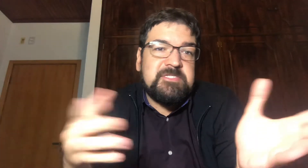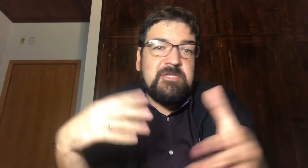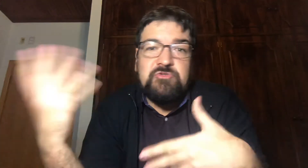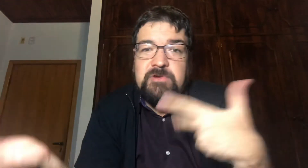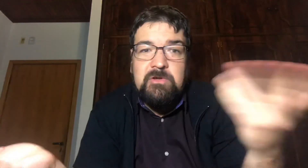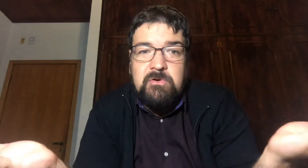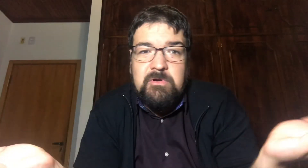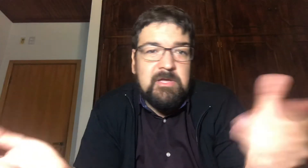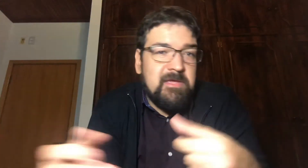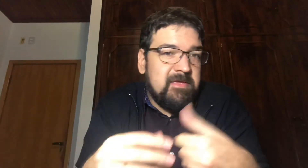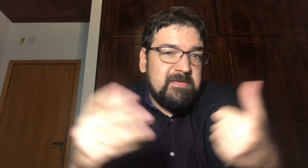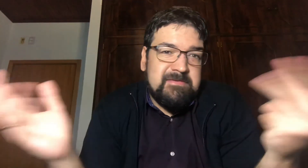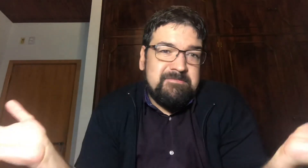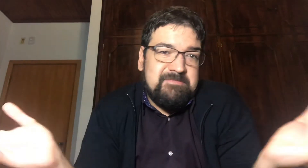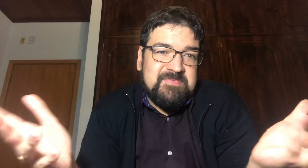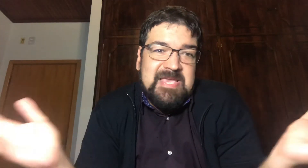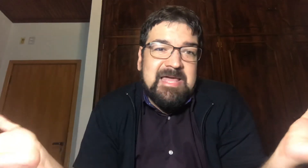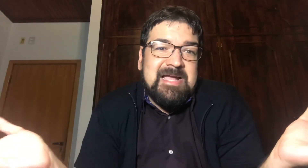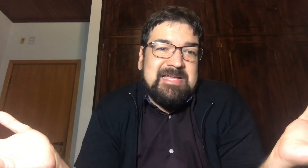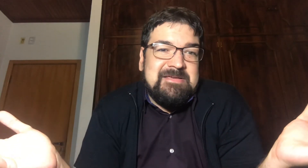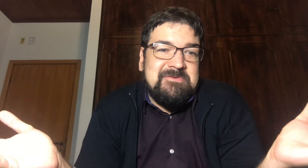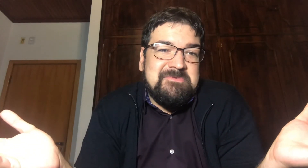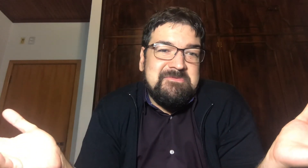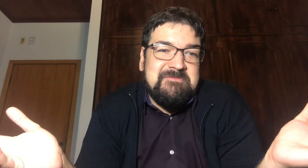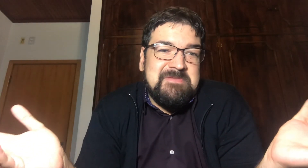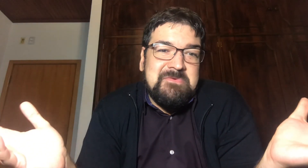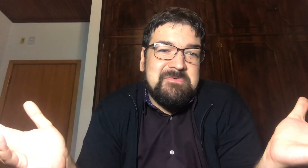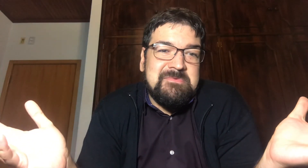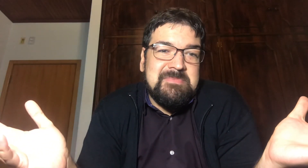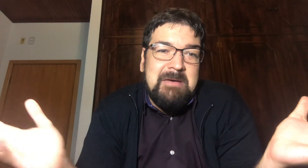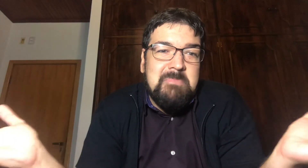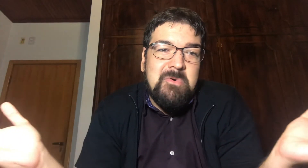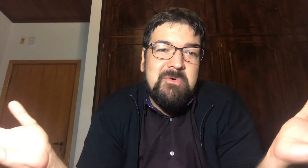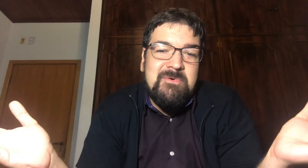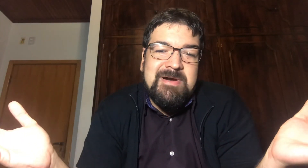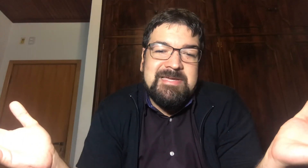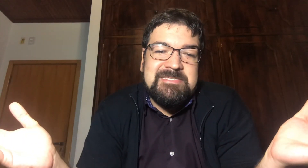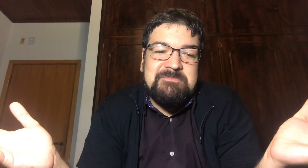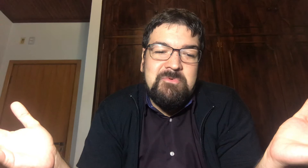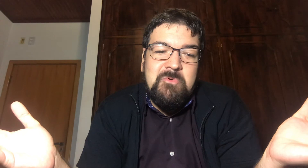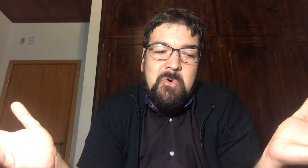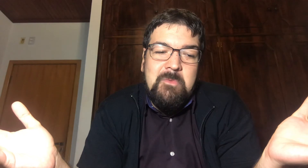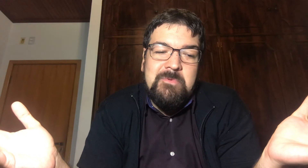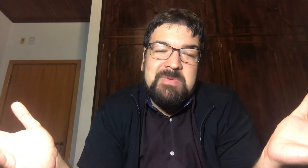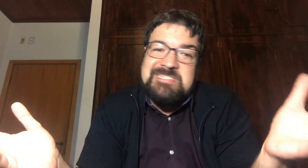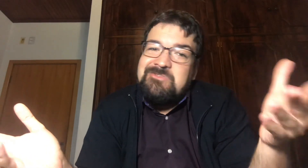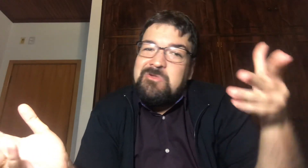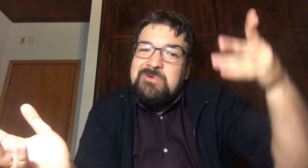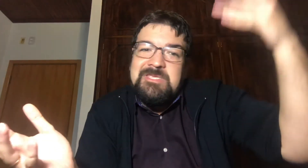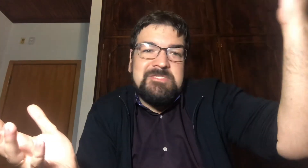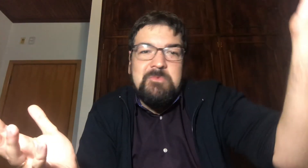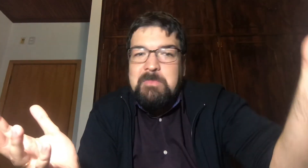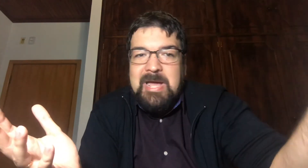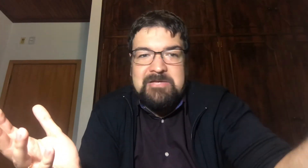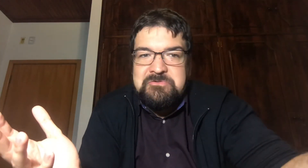Stay Jura E go Sei lá Cara Eu fico Na boa Aí tipo Compro Pensando A longuíssimo Prazo